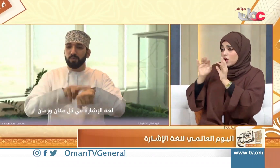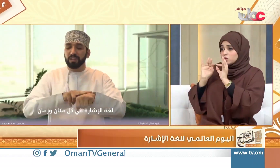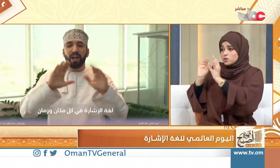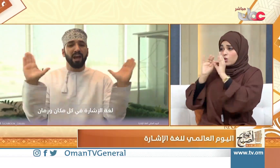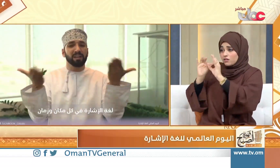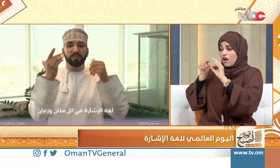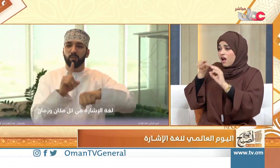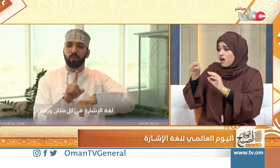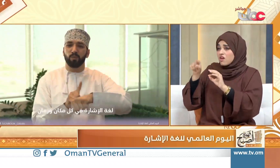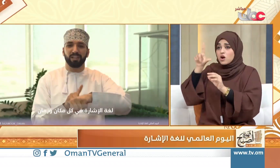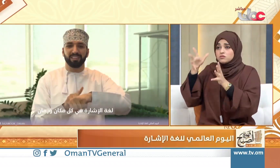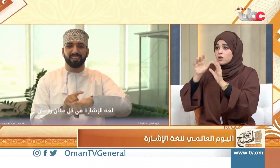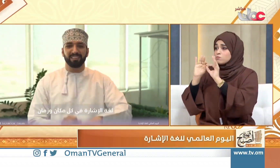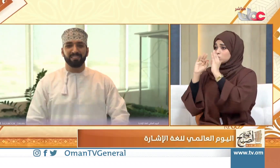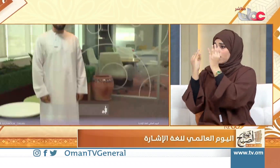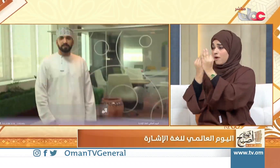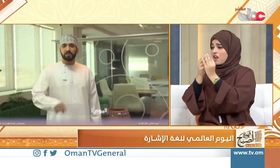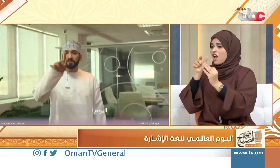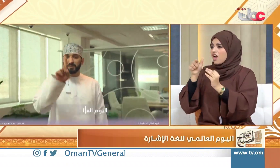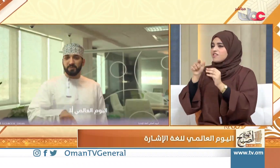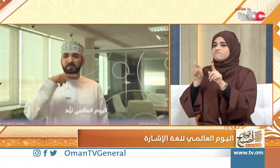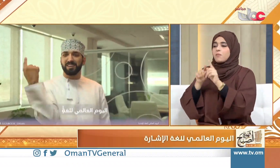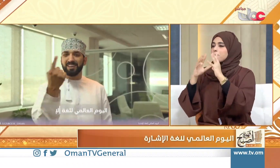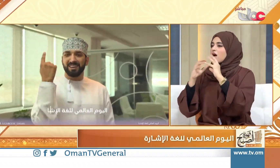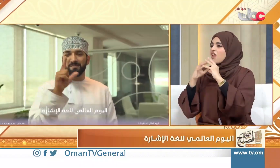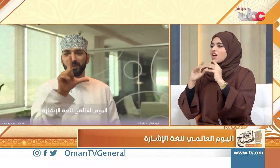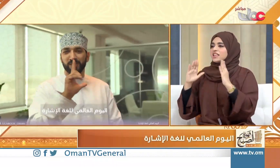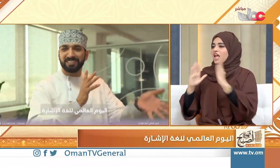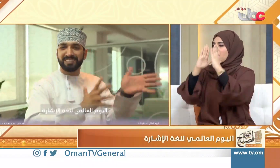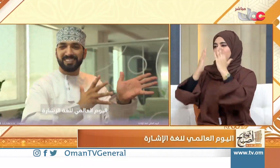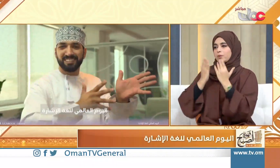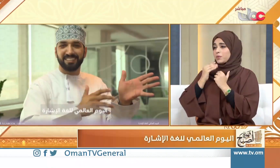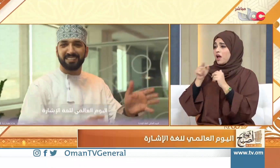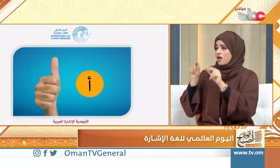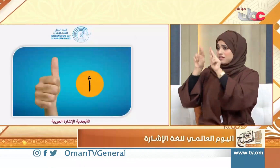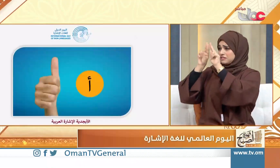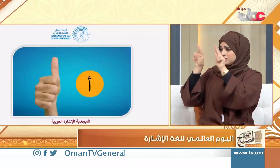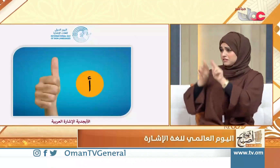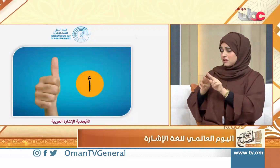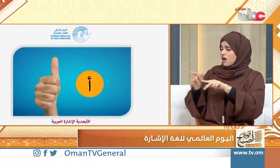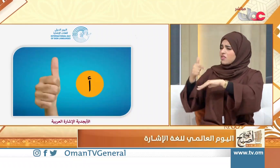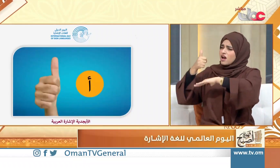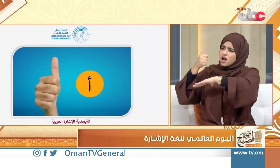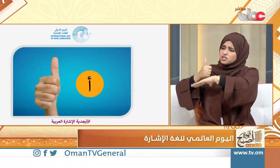لغة الإشارة في كل مكان وزمان معنى هذا الشعار أن الأشخاص الصم